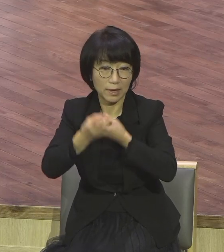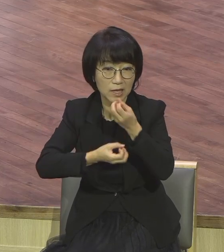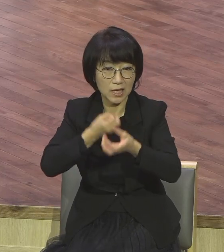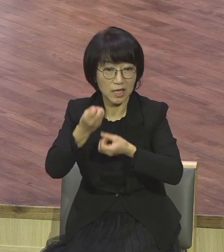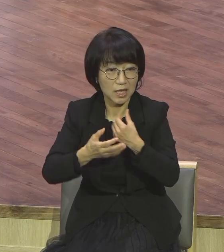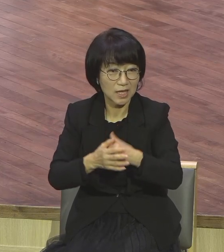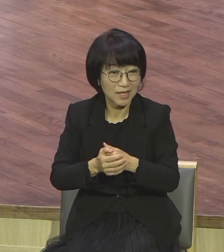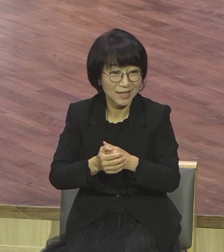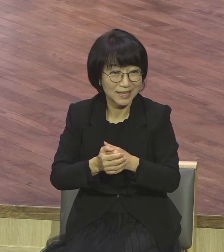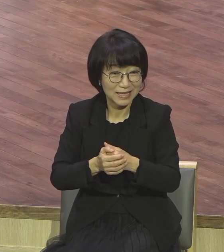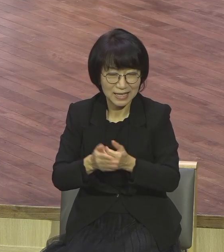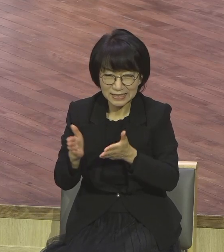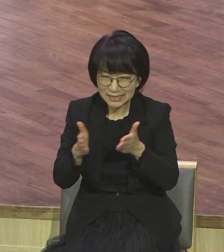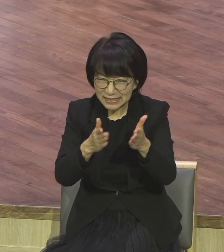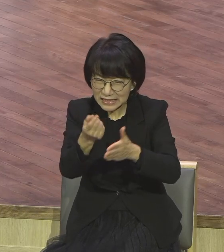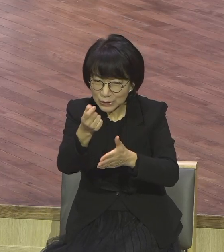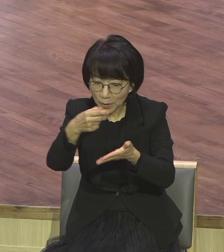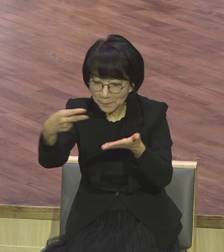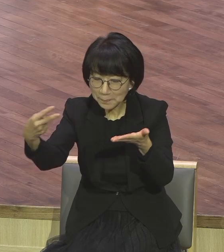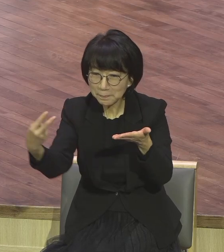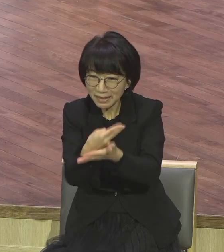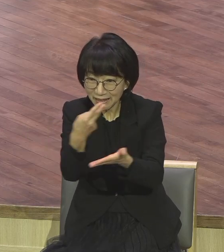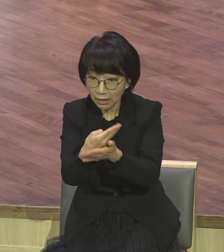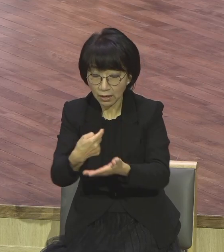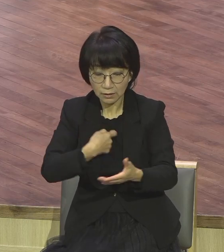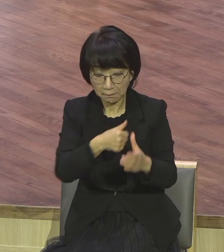길은 약간 미끄러웠지만 그건 낭떠러지는 아니었다.